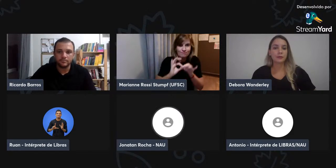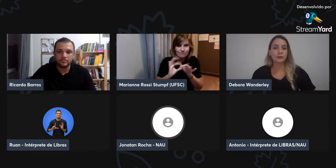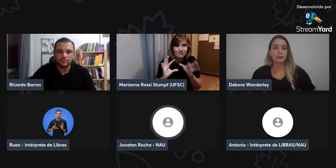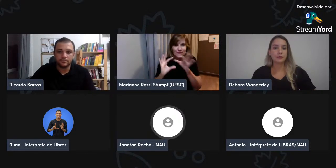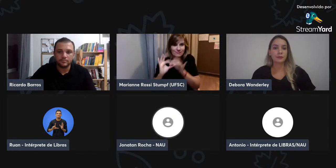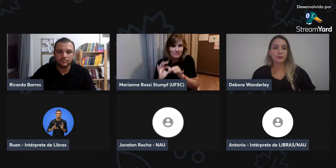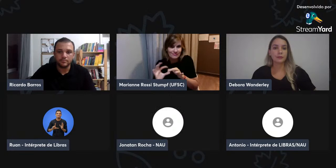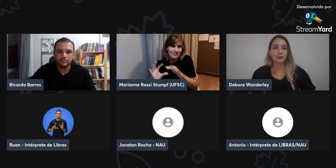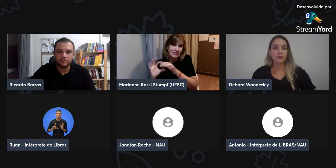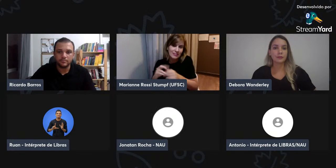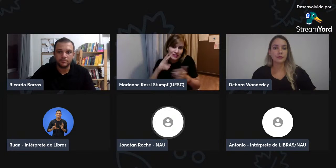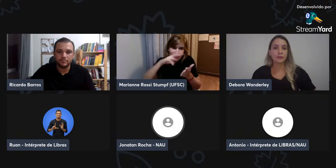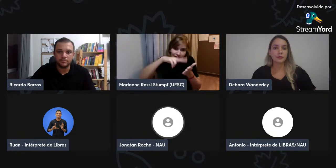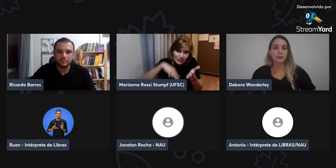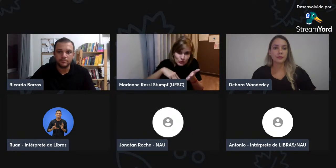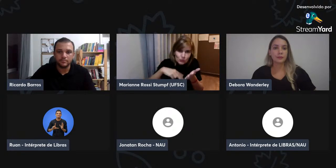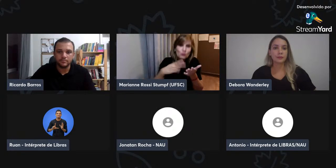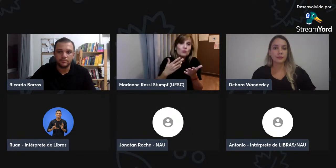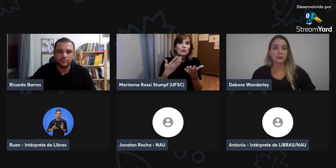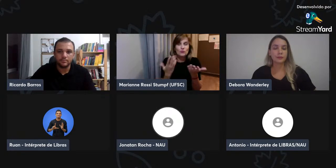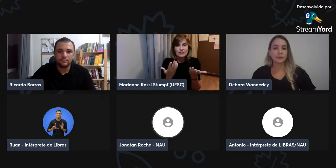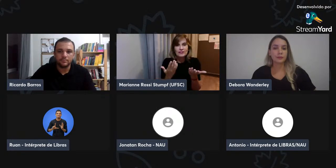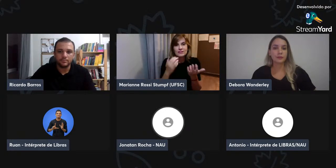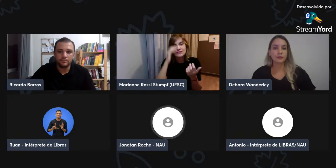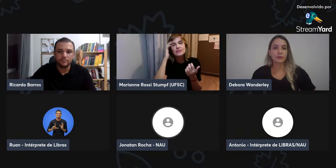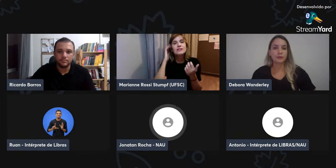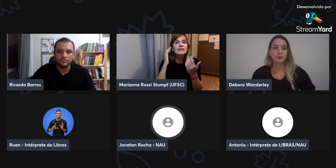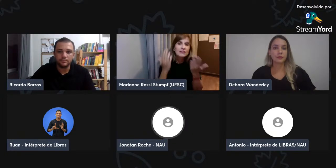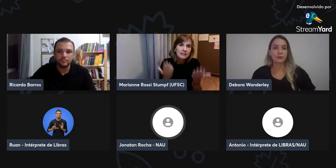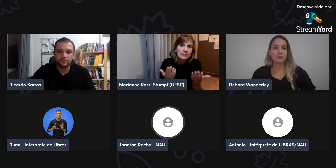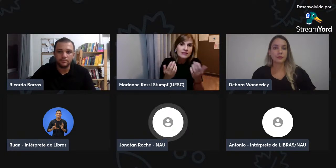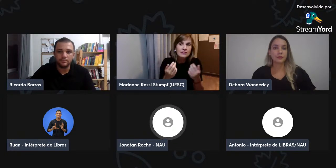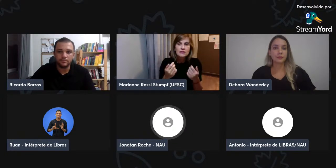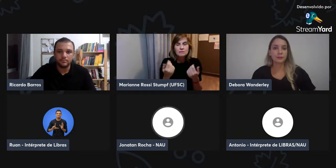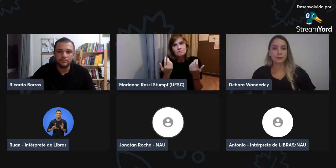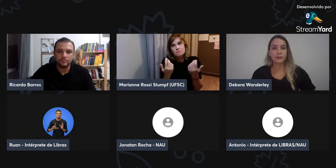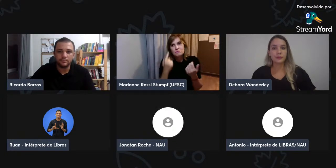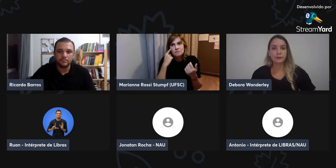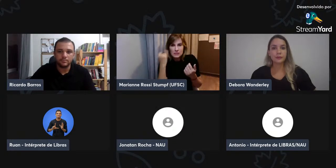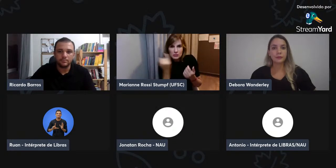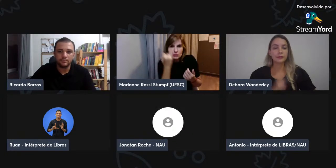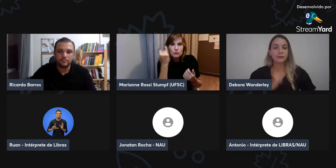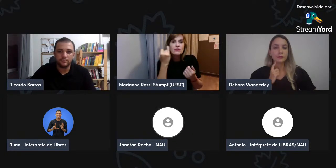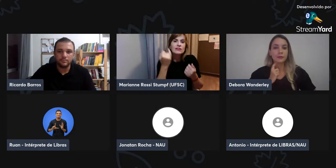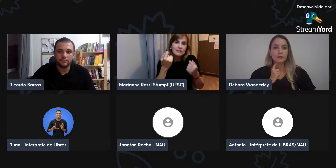sistematizado, de como se escrever, como contatar nas ideias.